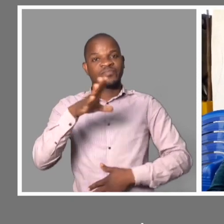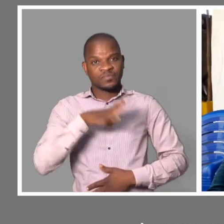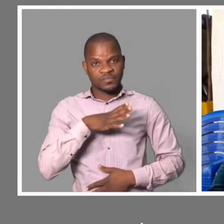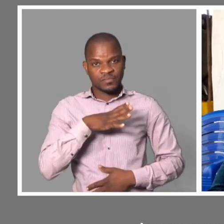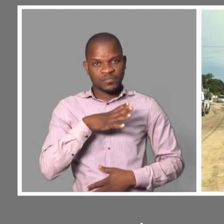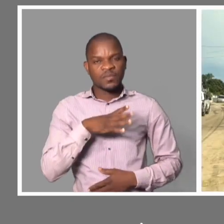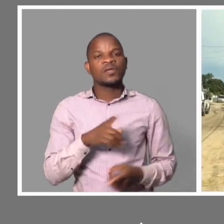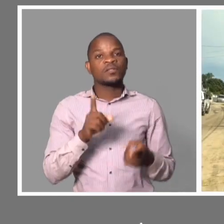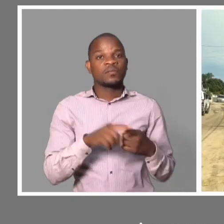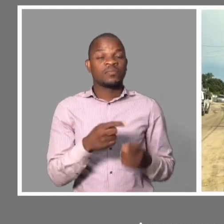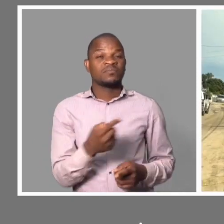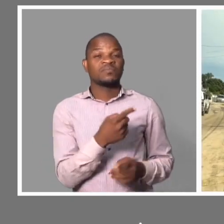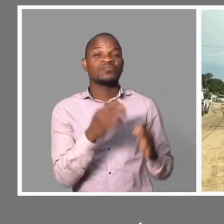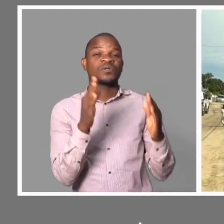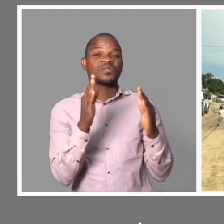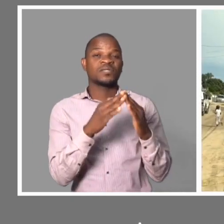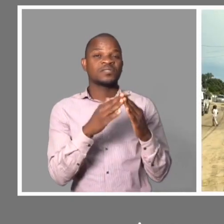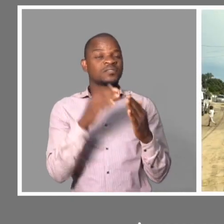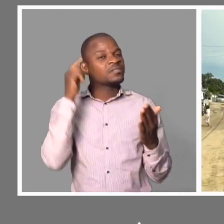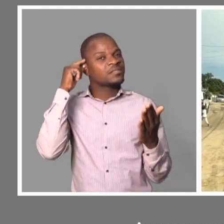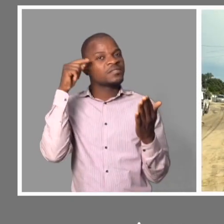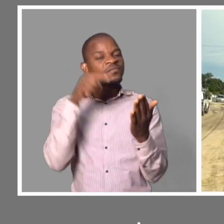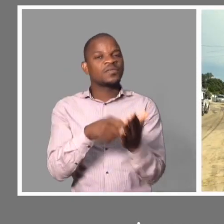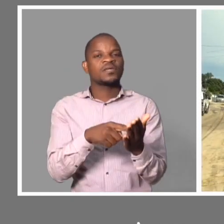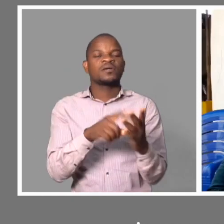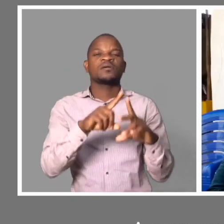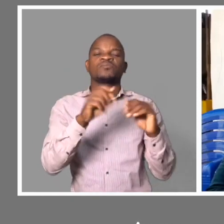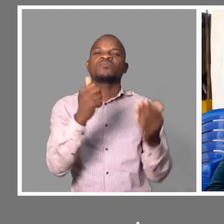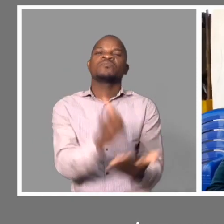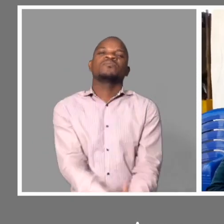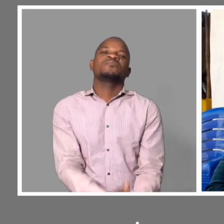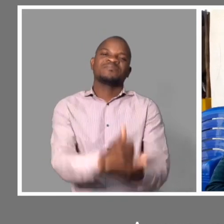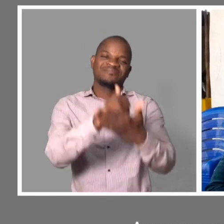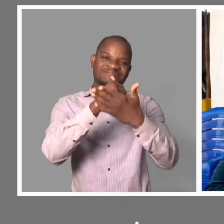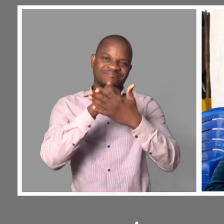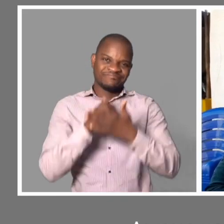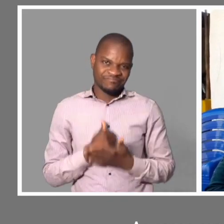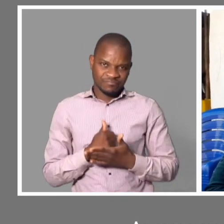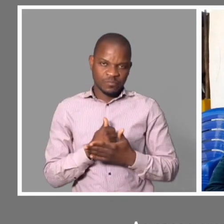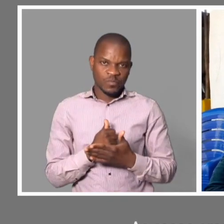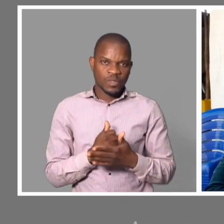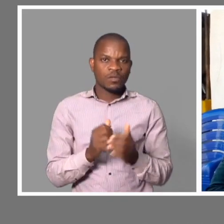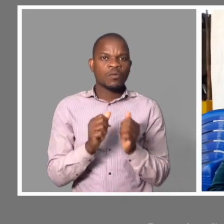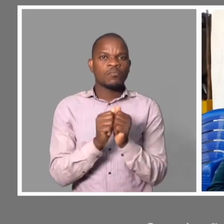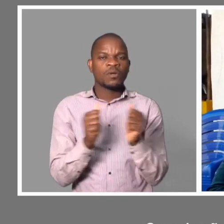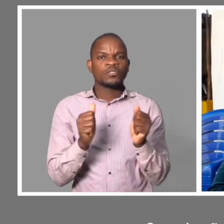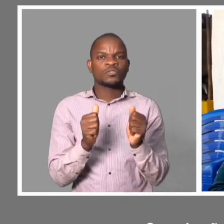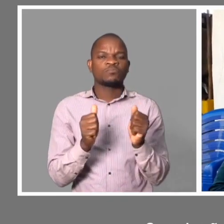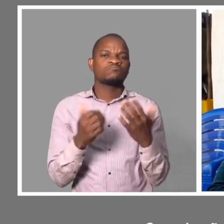porque as causas, para mim, eram a base de sustentabilidade, eram alicer-se para mim. Porque quando